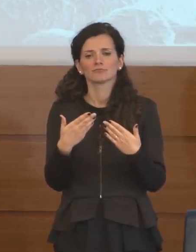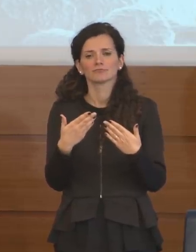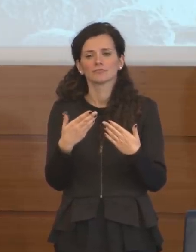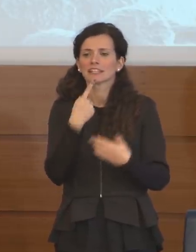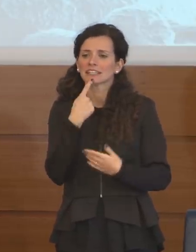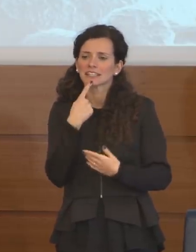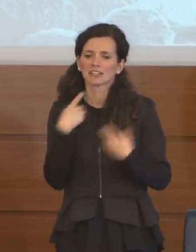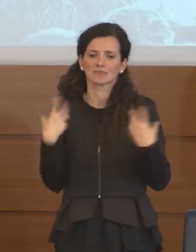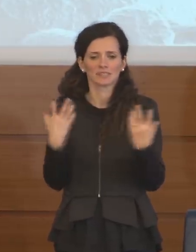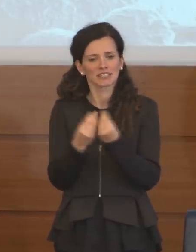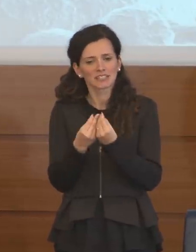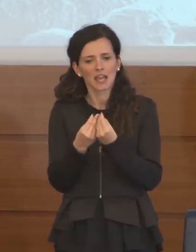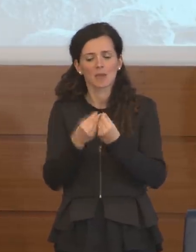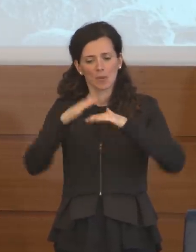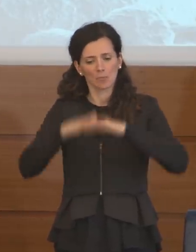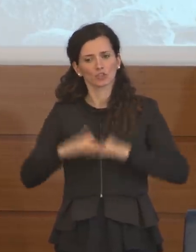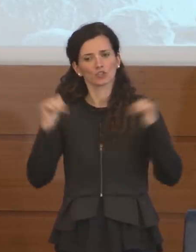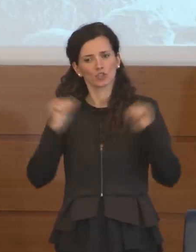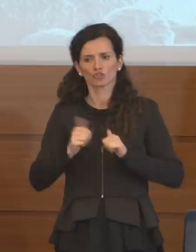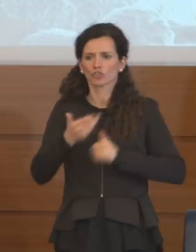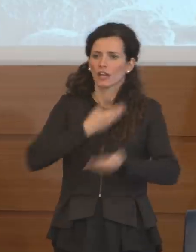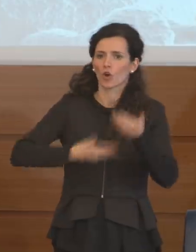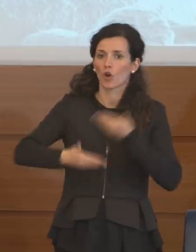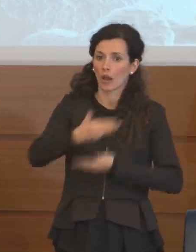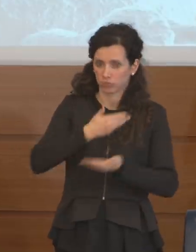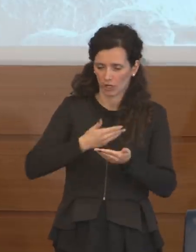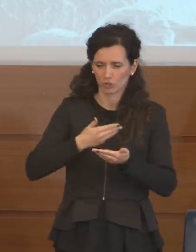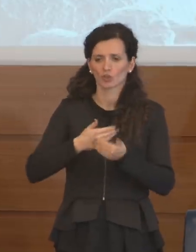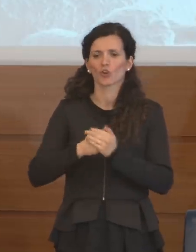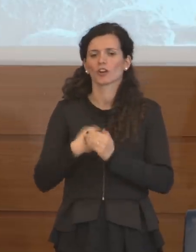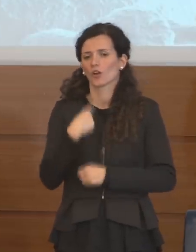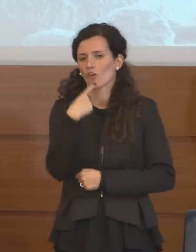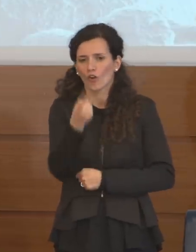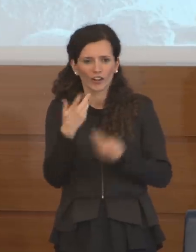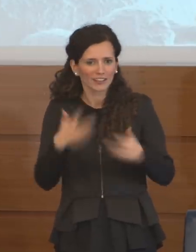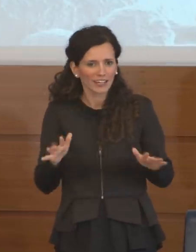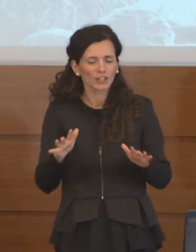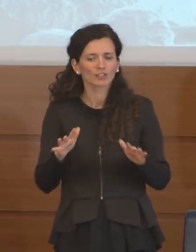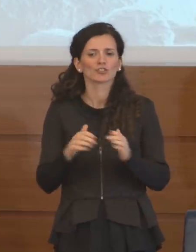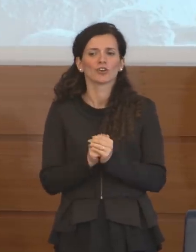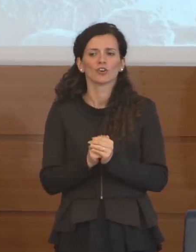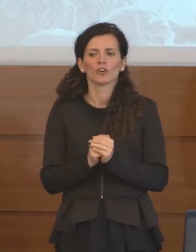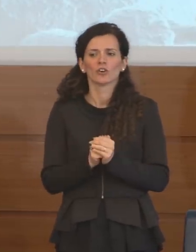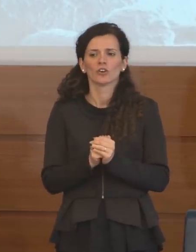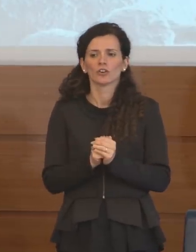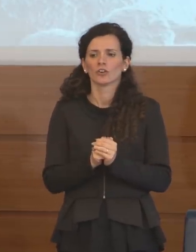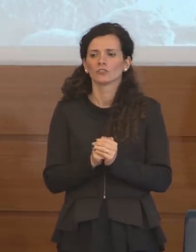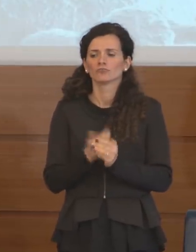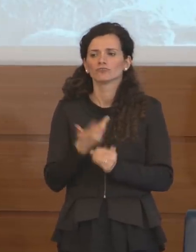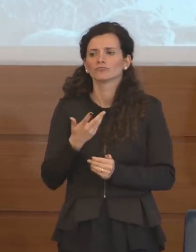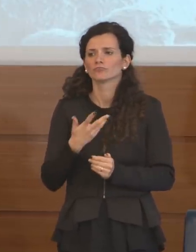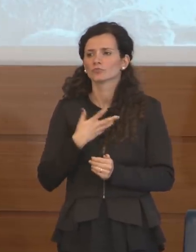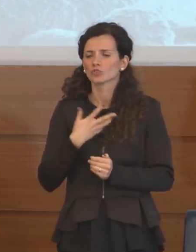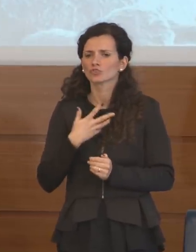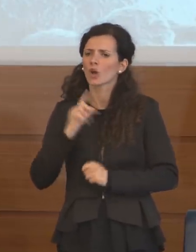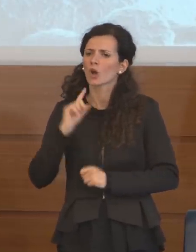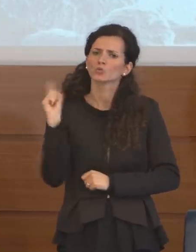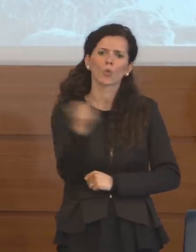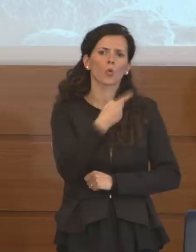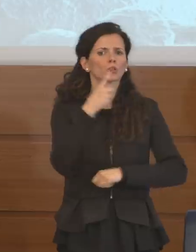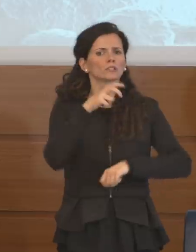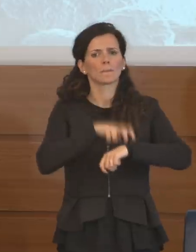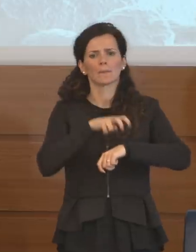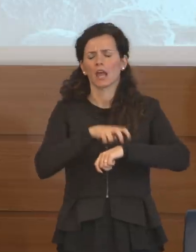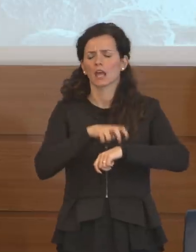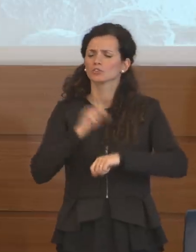collaborano con il sistema di protezione civile, io ve l'ho menzionato, ve l'ho detto, ci sono tutti quanti i medici e